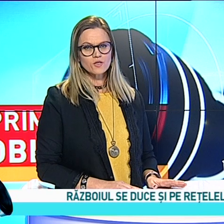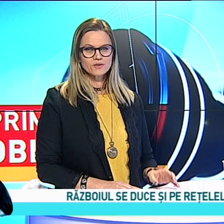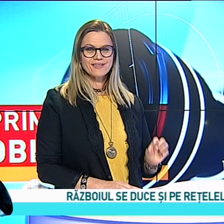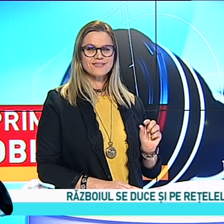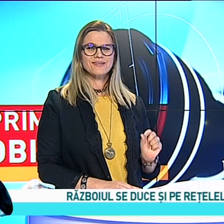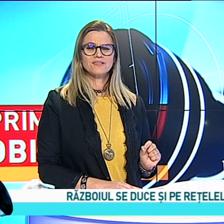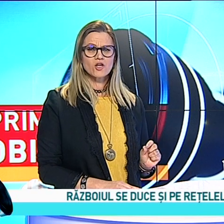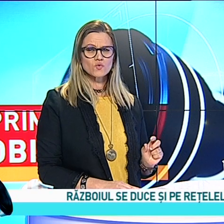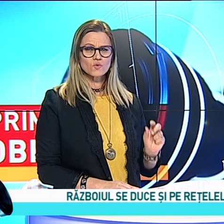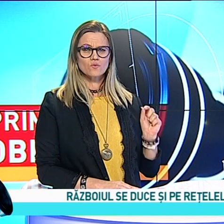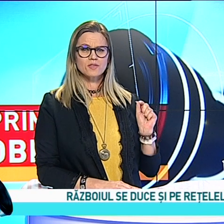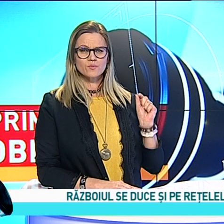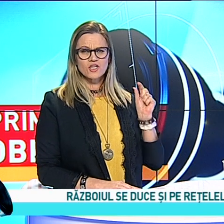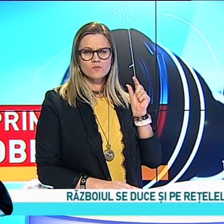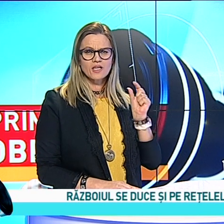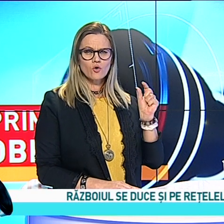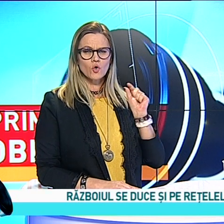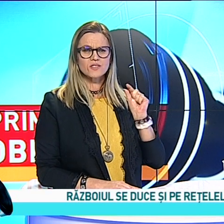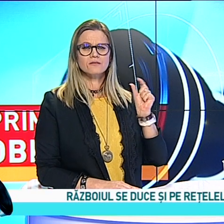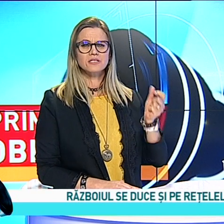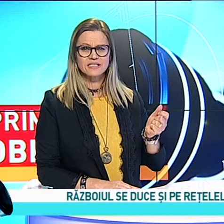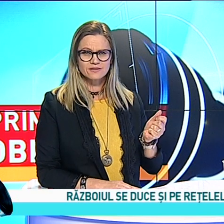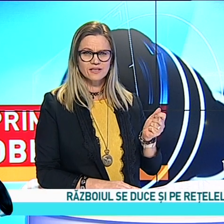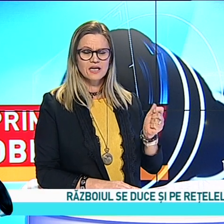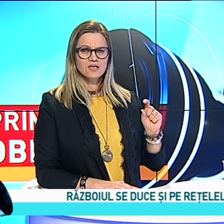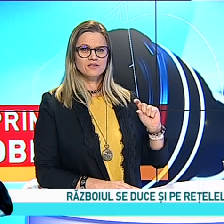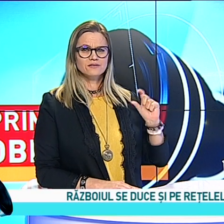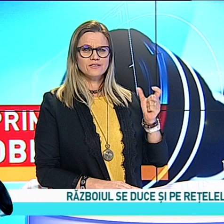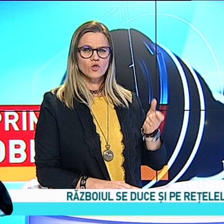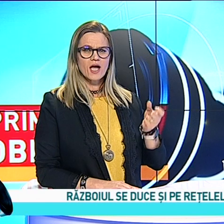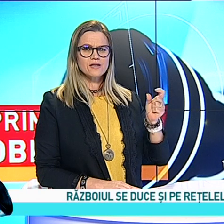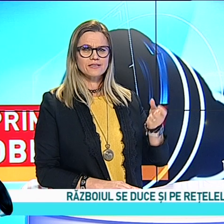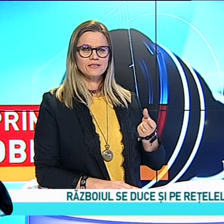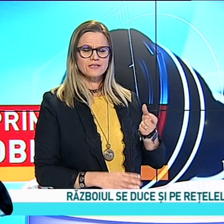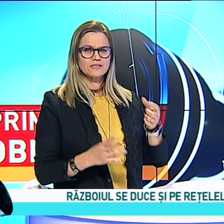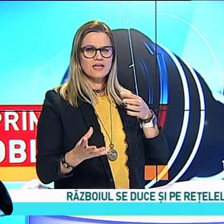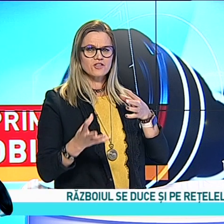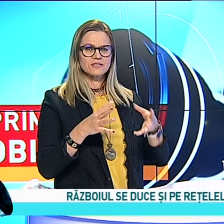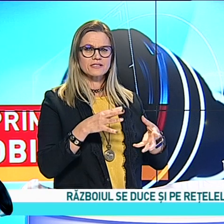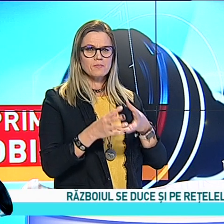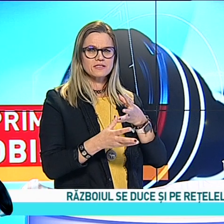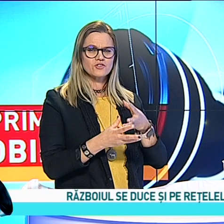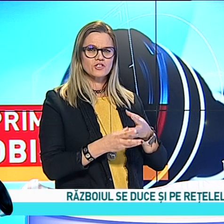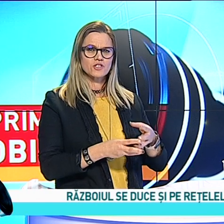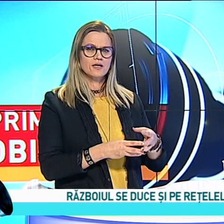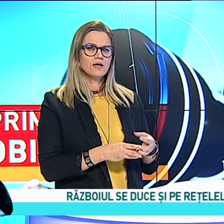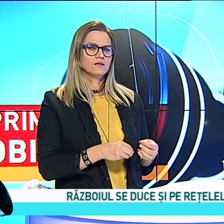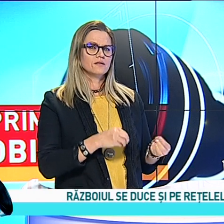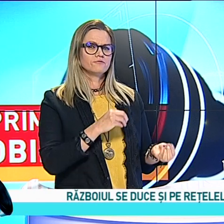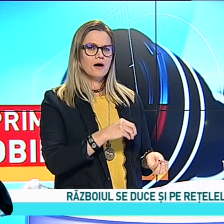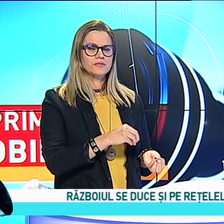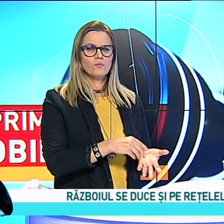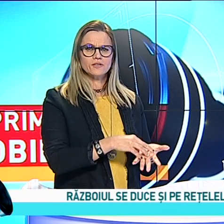socializare Unde este de ajuns, cum spunea și Mihnea acolo O sămânță de nendoială încredere Să se ia și să se amestece niște